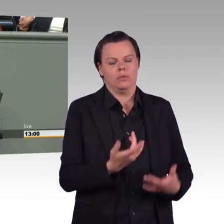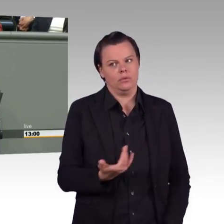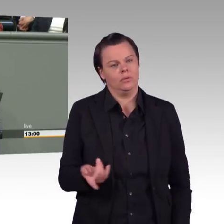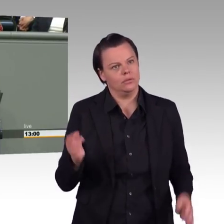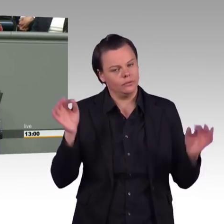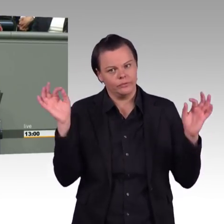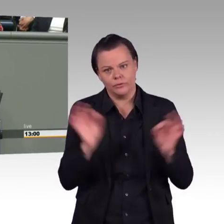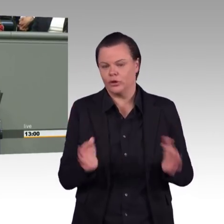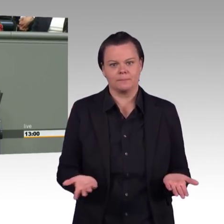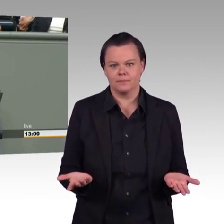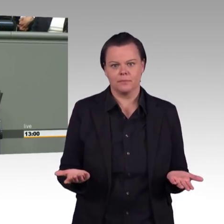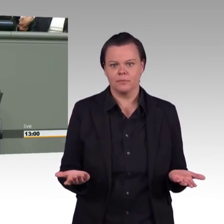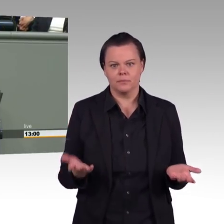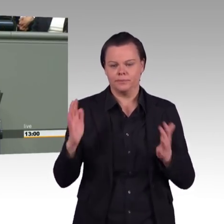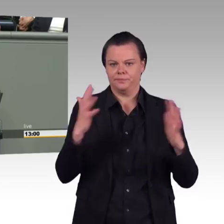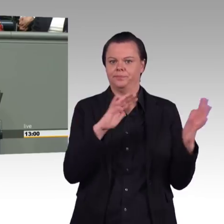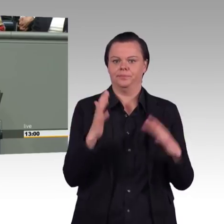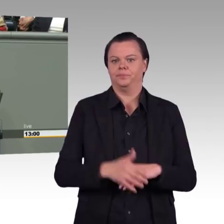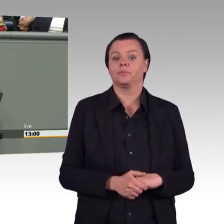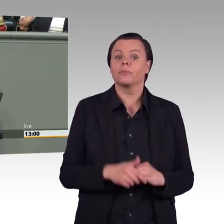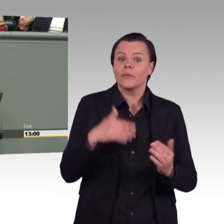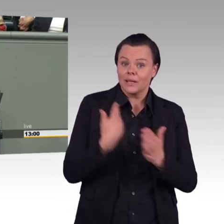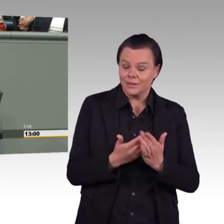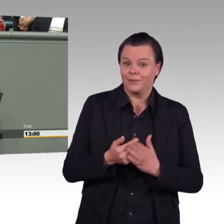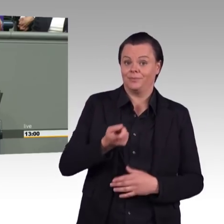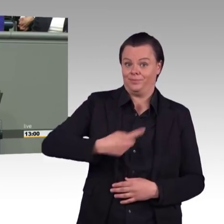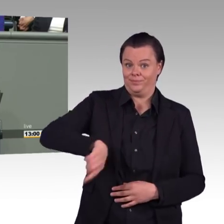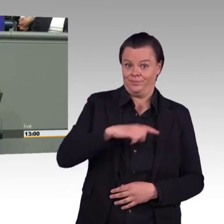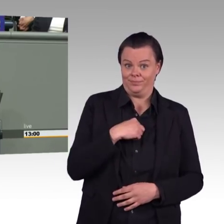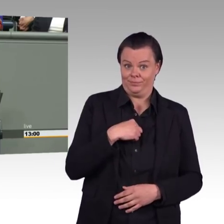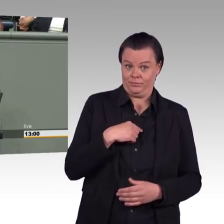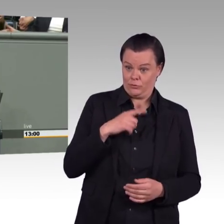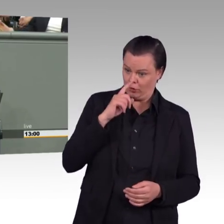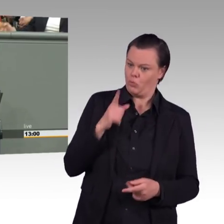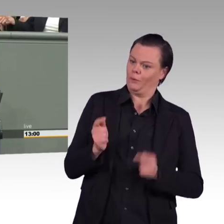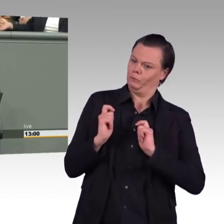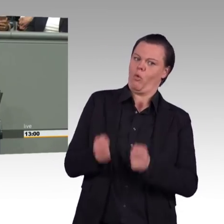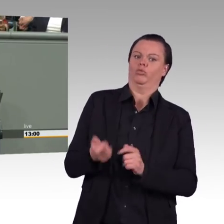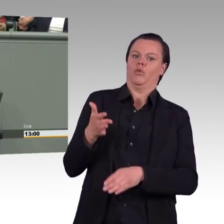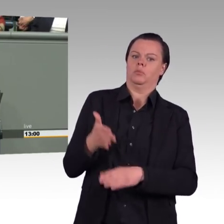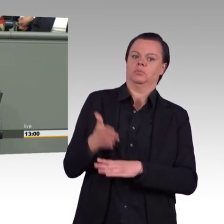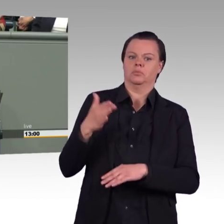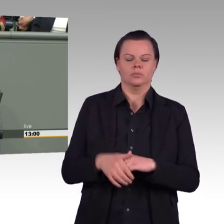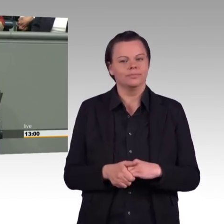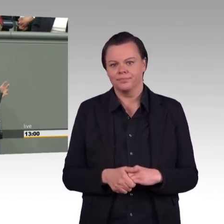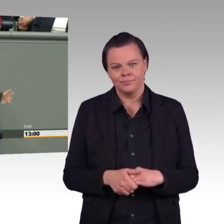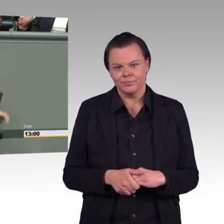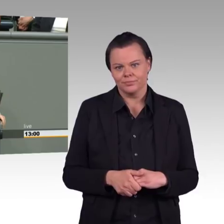Gigawatt Braunkohle und Steinkohle abschalten kann, sondern wir sagen Ihnen auch, dass Sie die ältesten Kraftwerke niederaußen, da war ich noch nicht mal